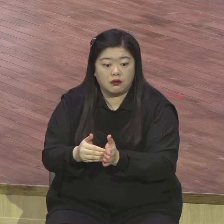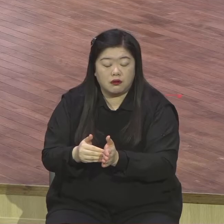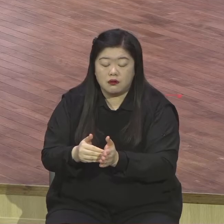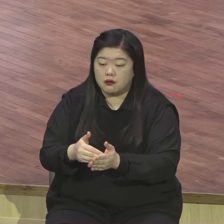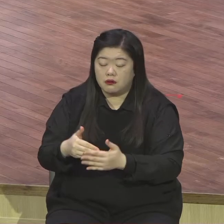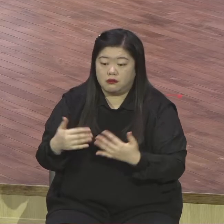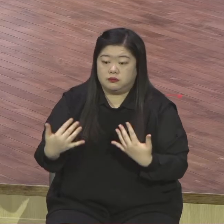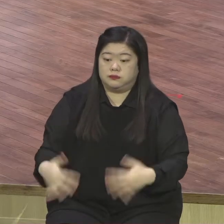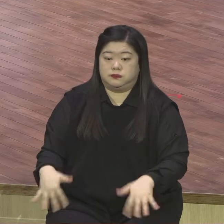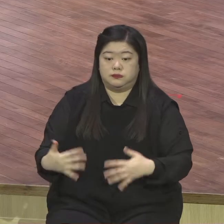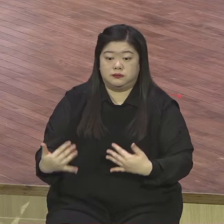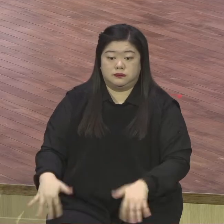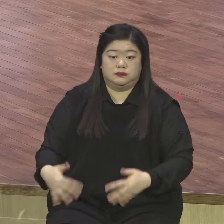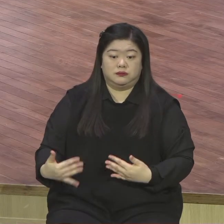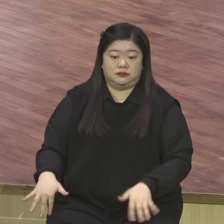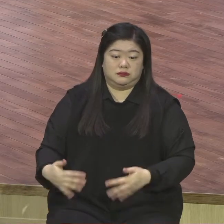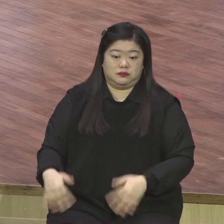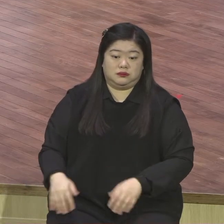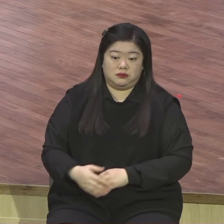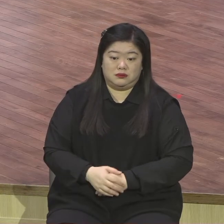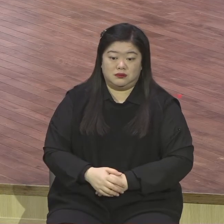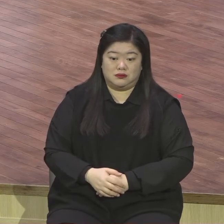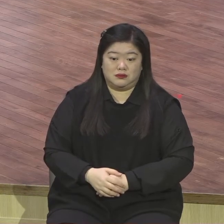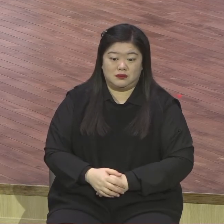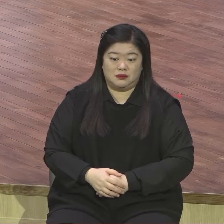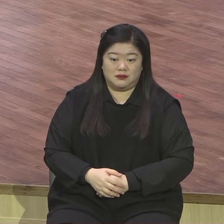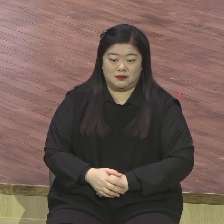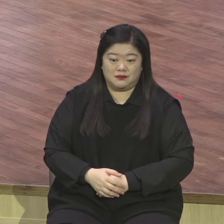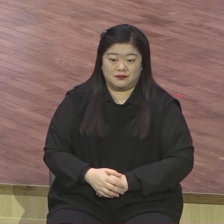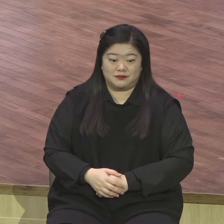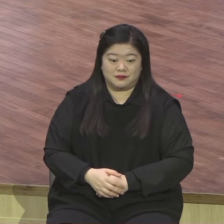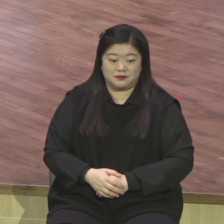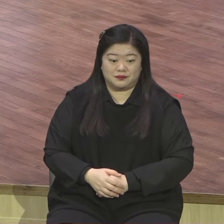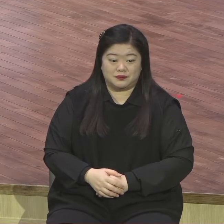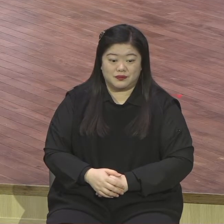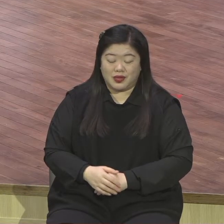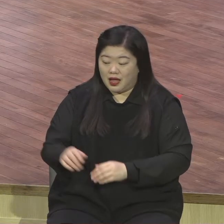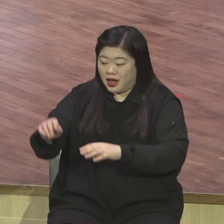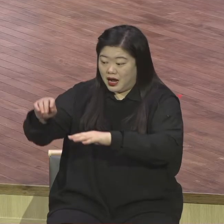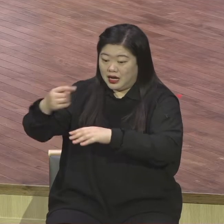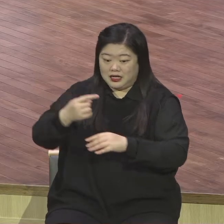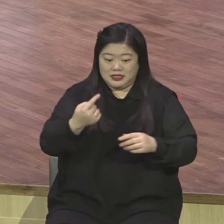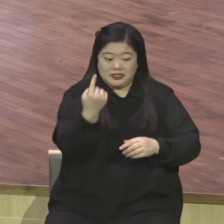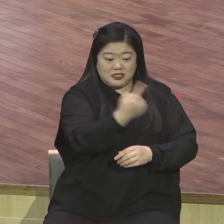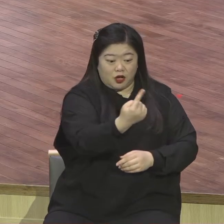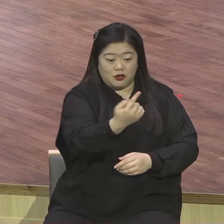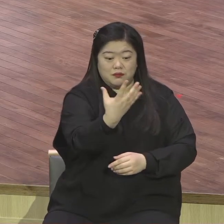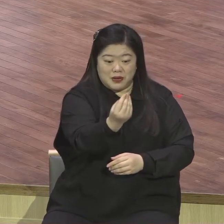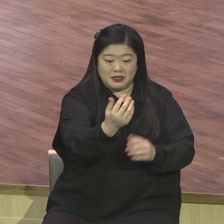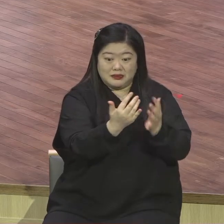이런 고백을 했다고요 천만인이 나를 두려워친다 해도 나는 두려워하지 않겠다